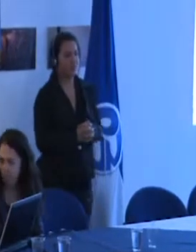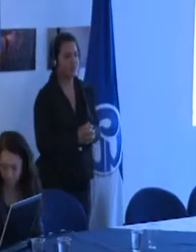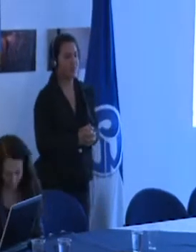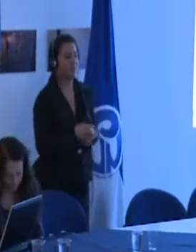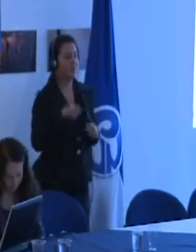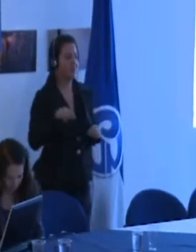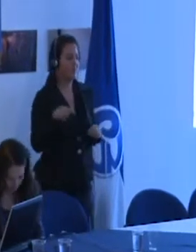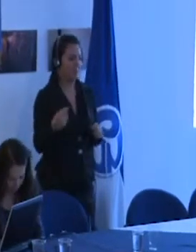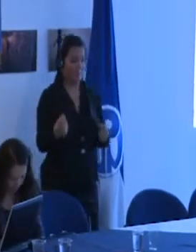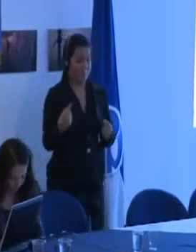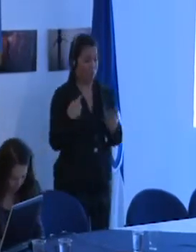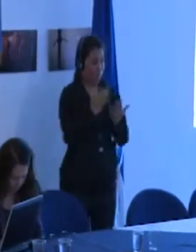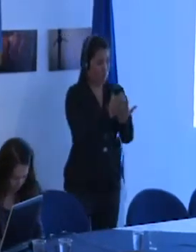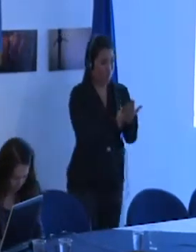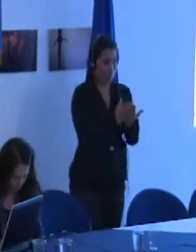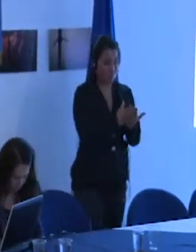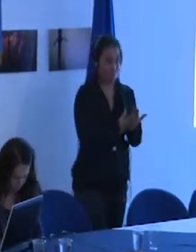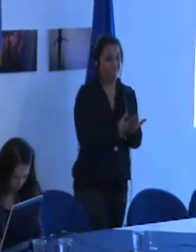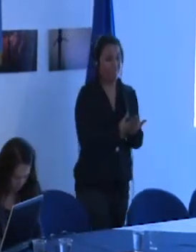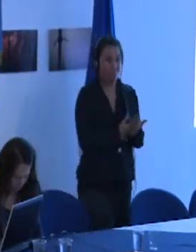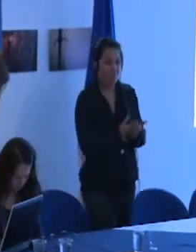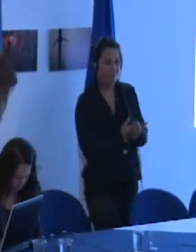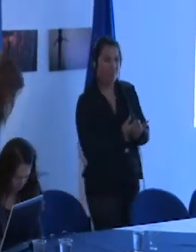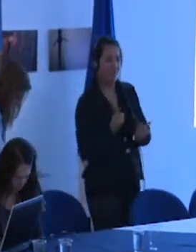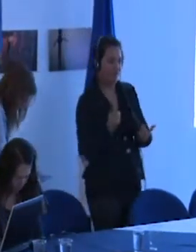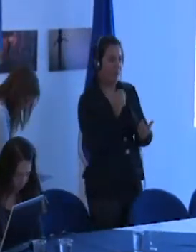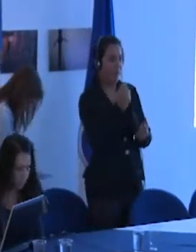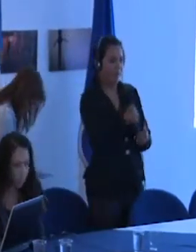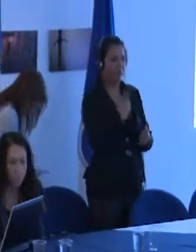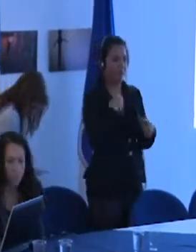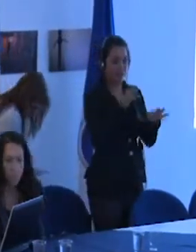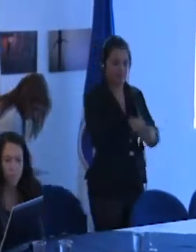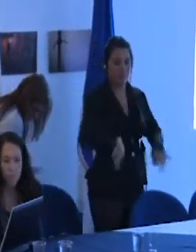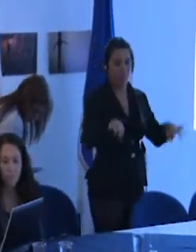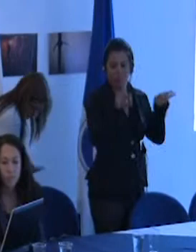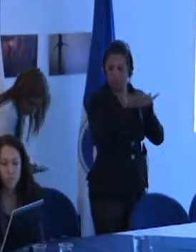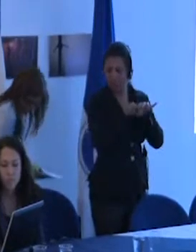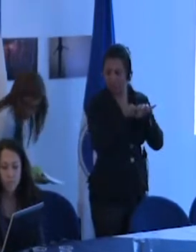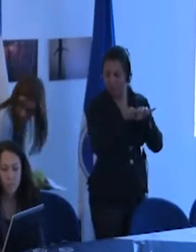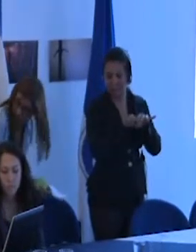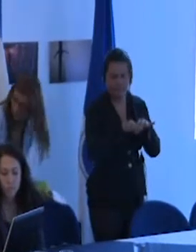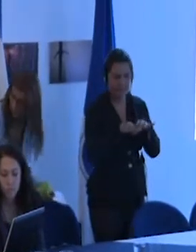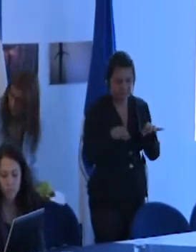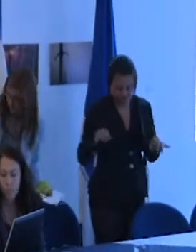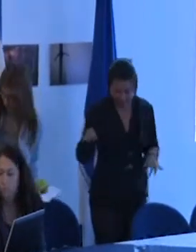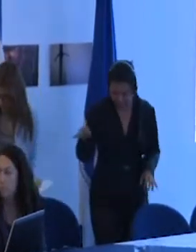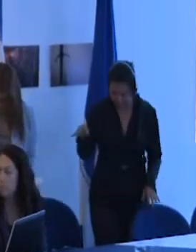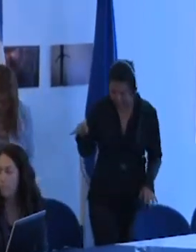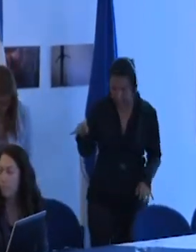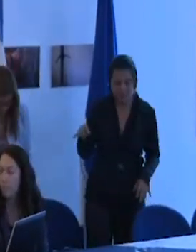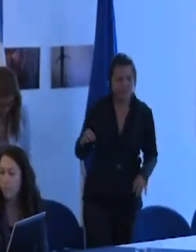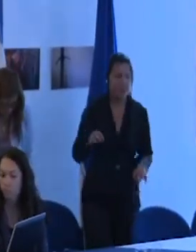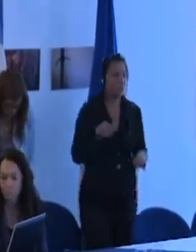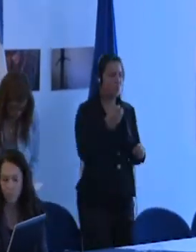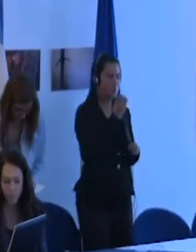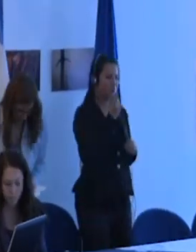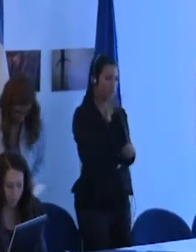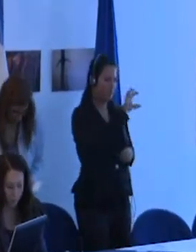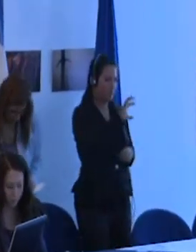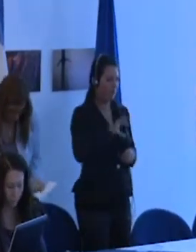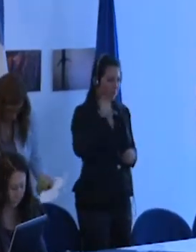La pregunta del currículum efectivamente es una pregunta importante. Sé que muchos países se